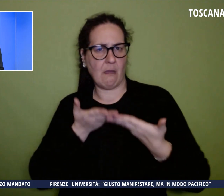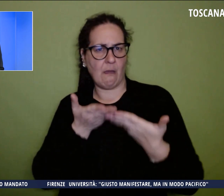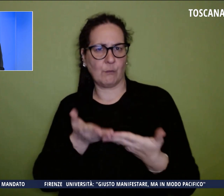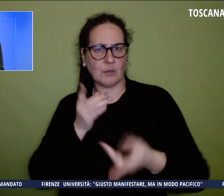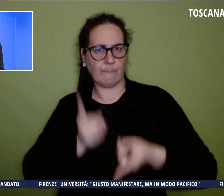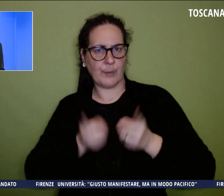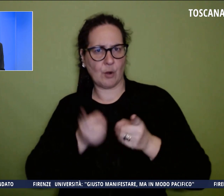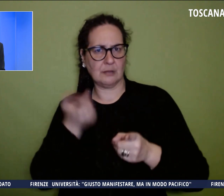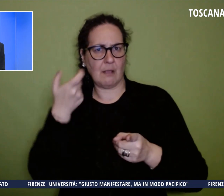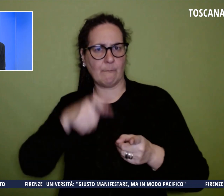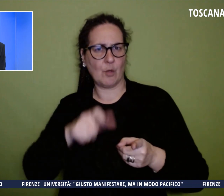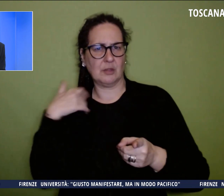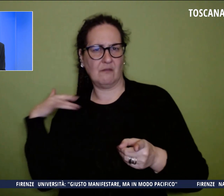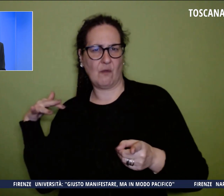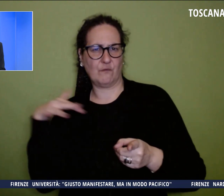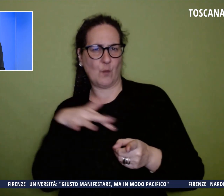potere economico».